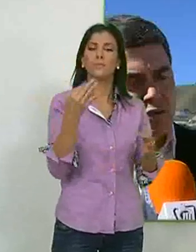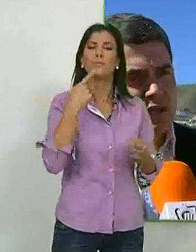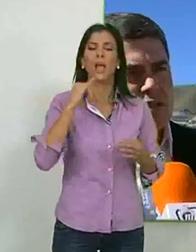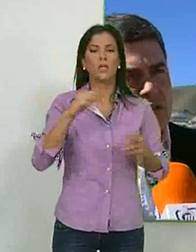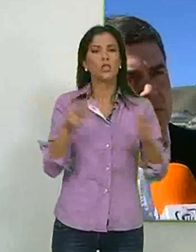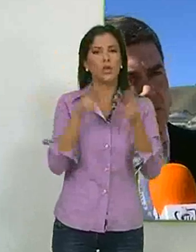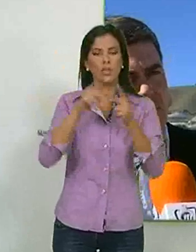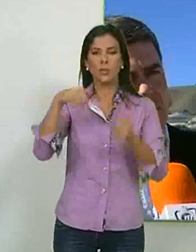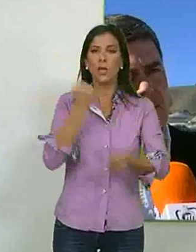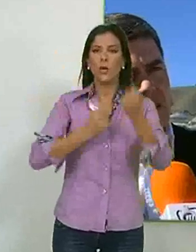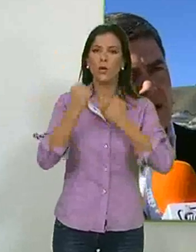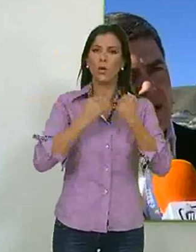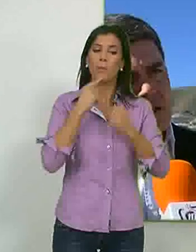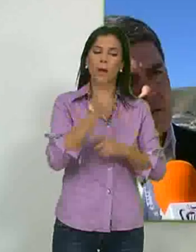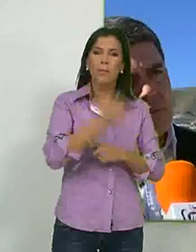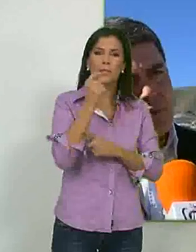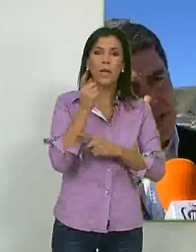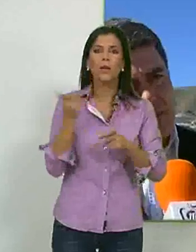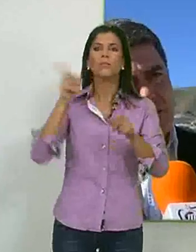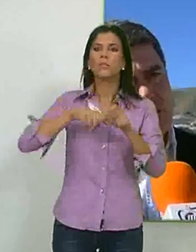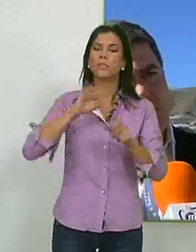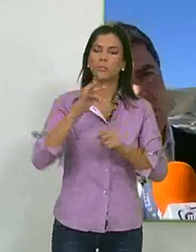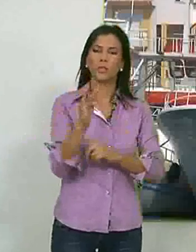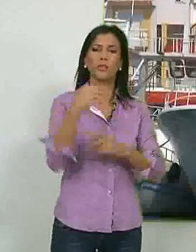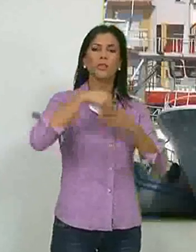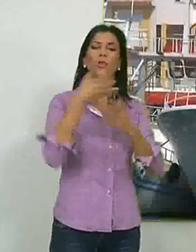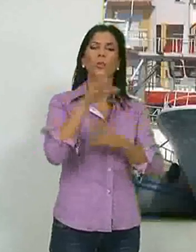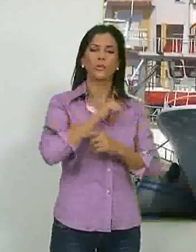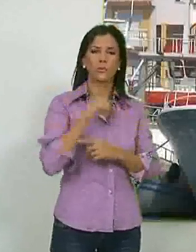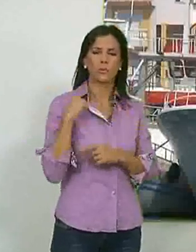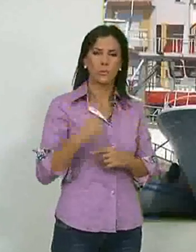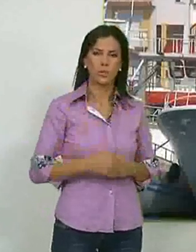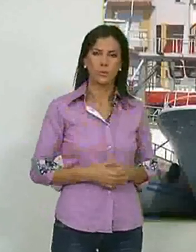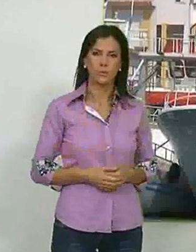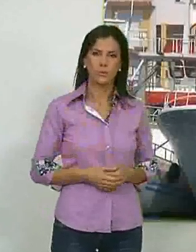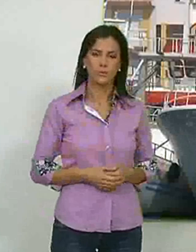los efectos sociales y económicos que tiene la pesca en la comunidad autónoma.